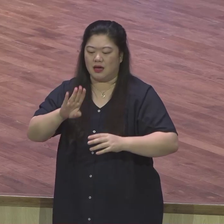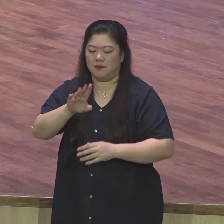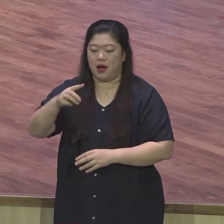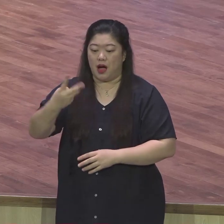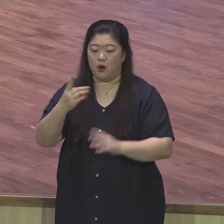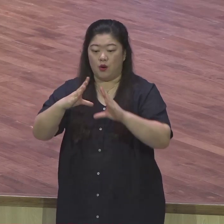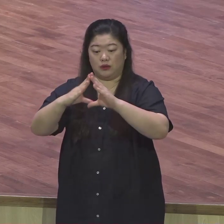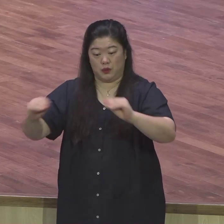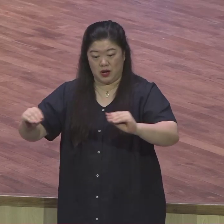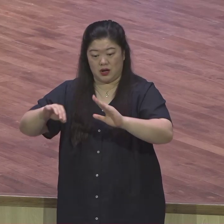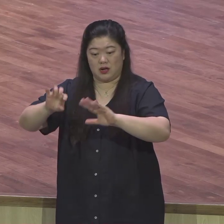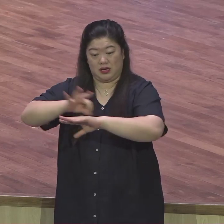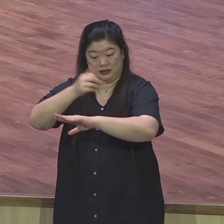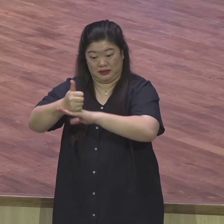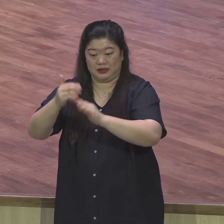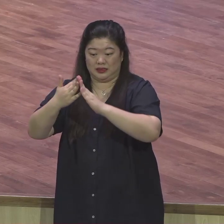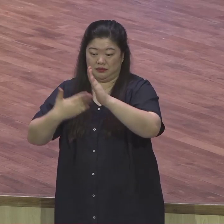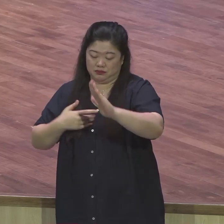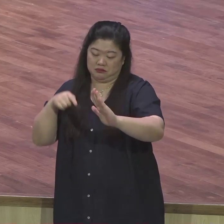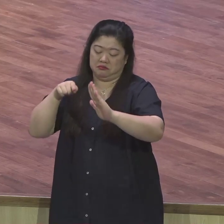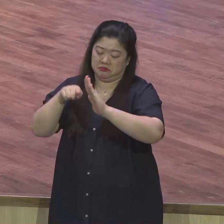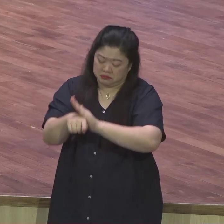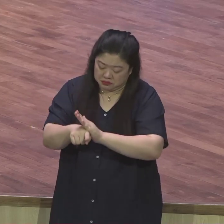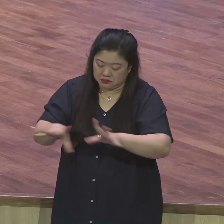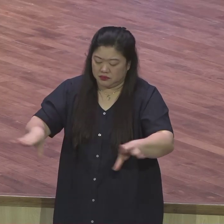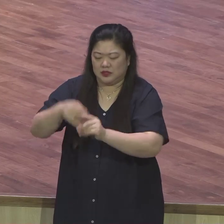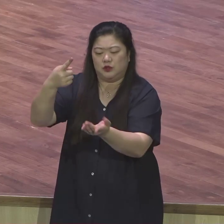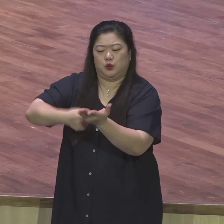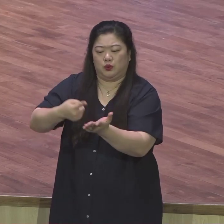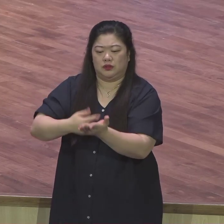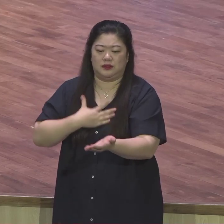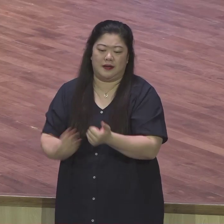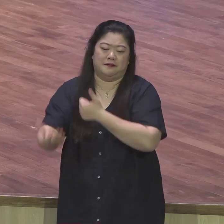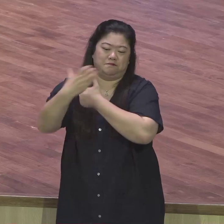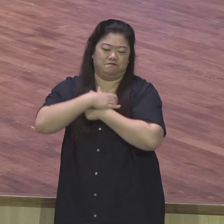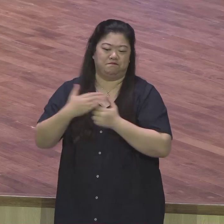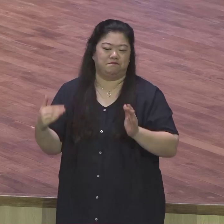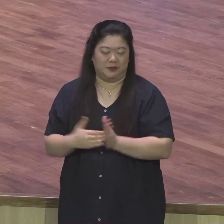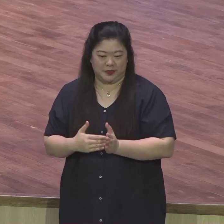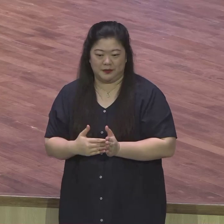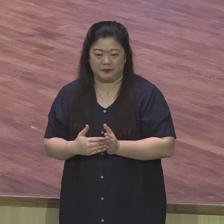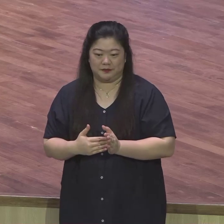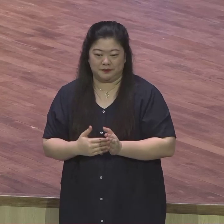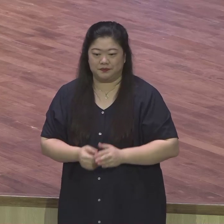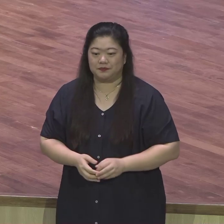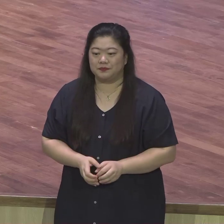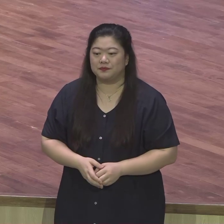애급 온 땅에 통치자로 삼으신 나이라 요셉은 형들에게